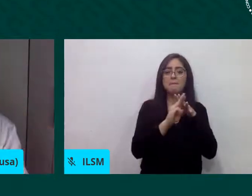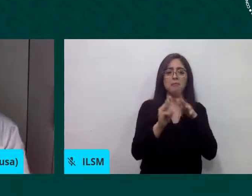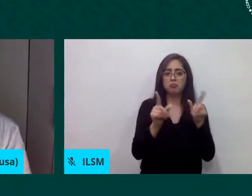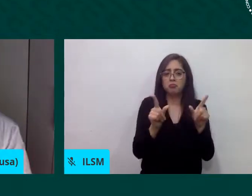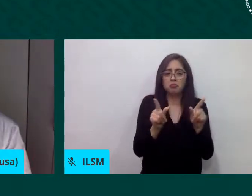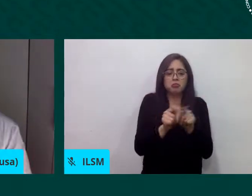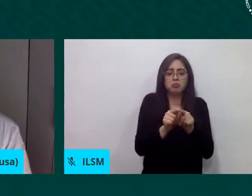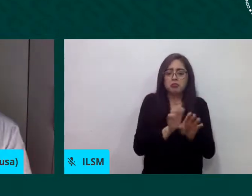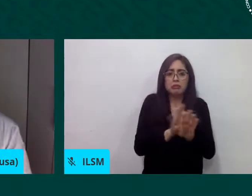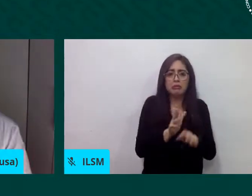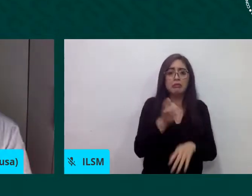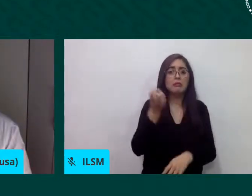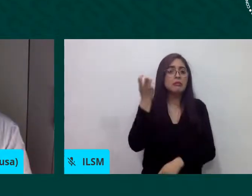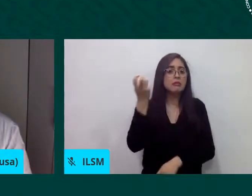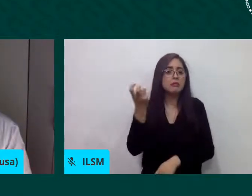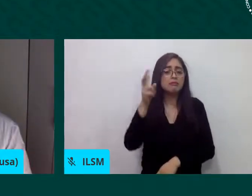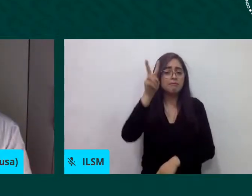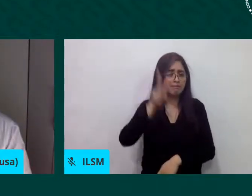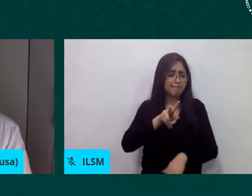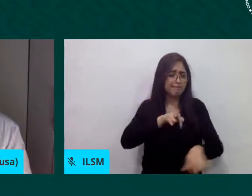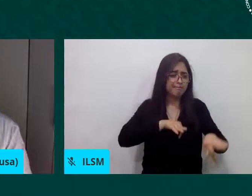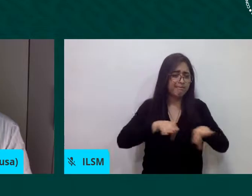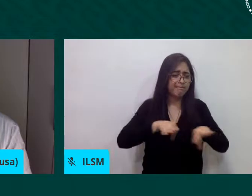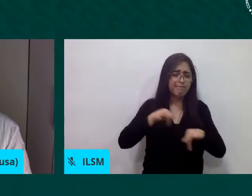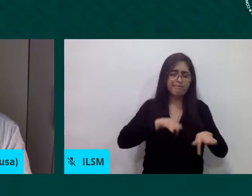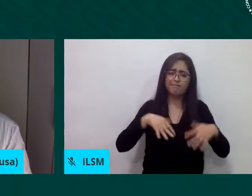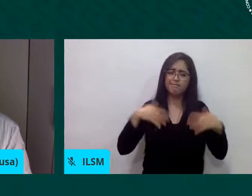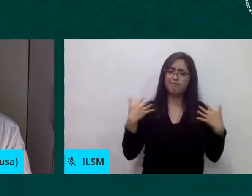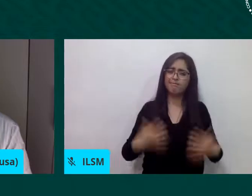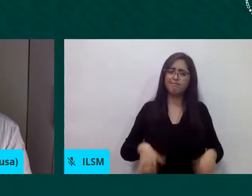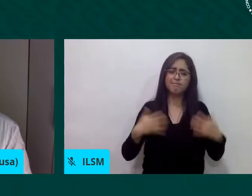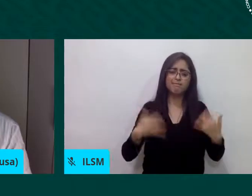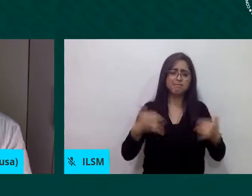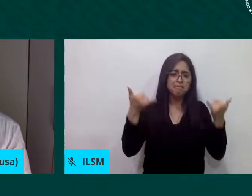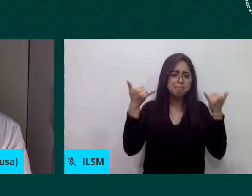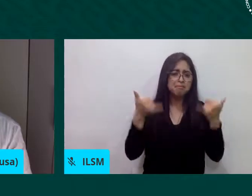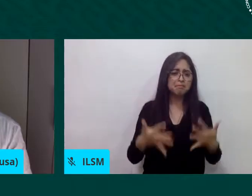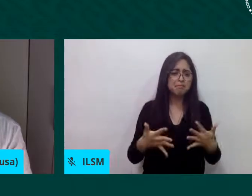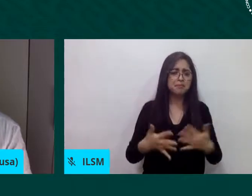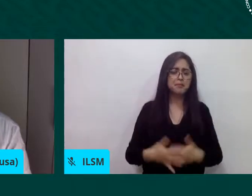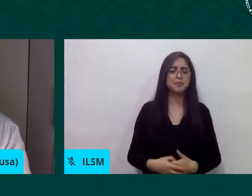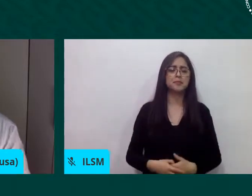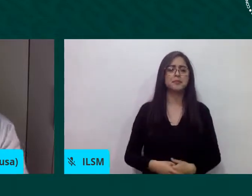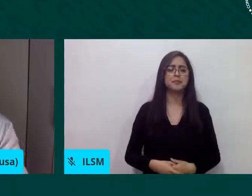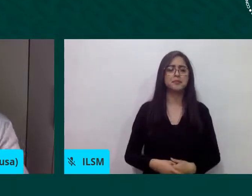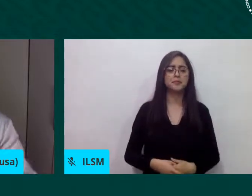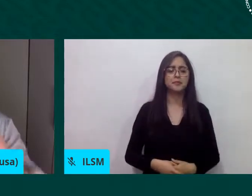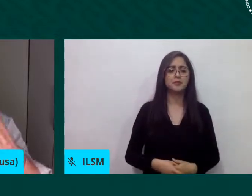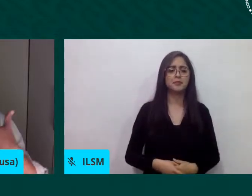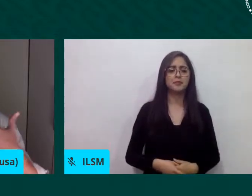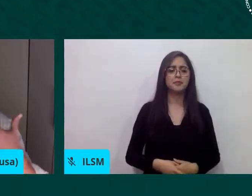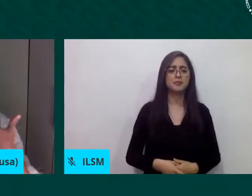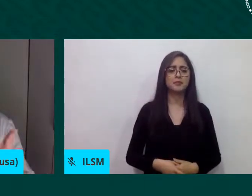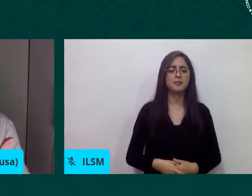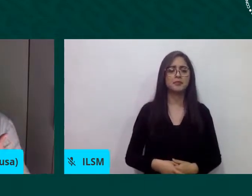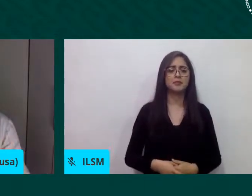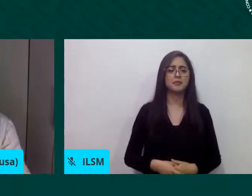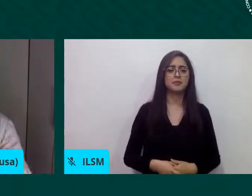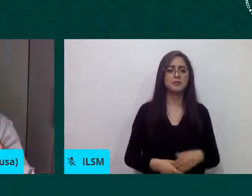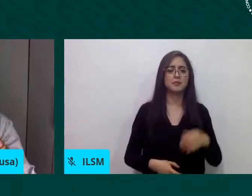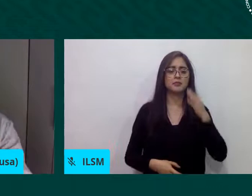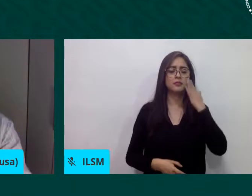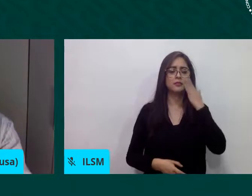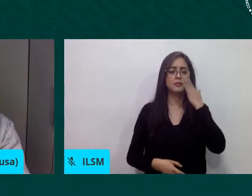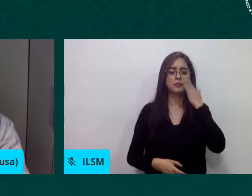y también creo que es puede ser porque yo soy periodista entonces cada uno